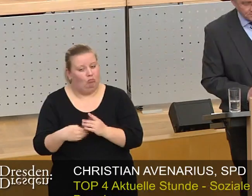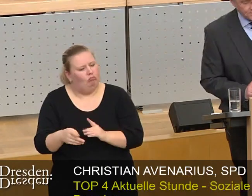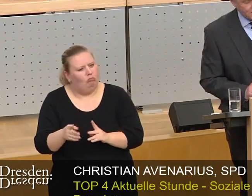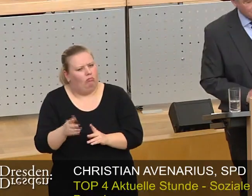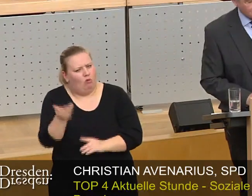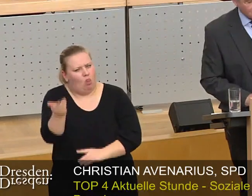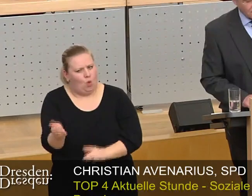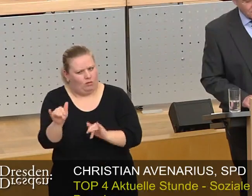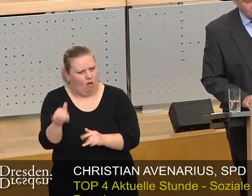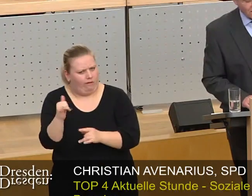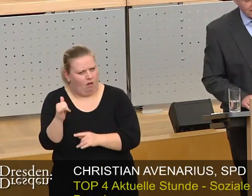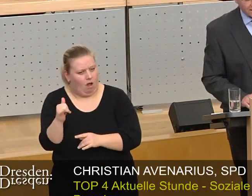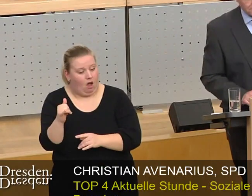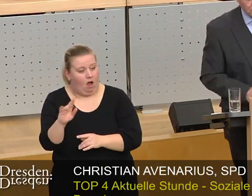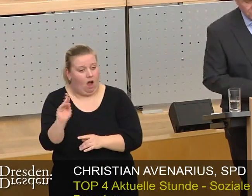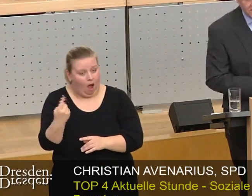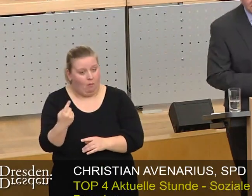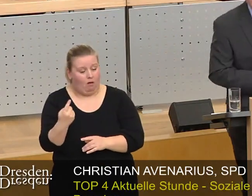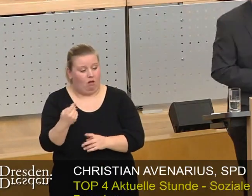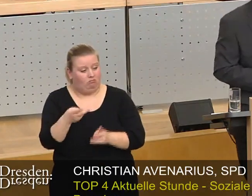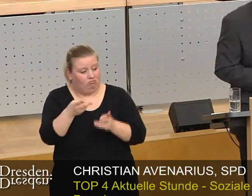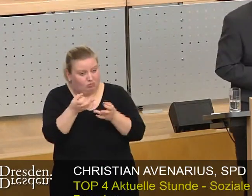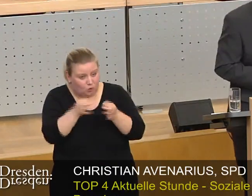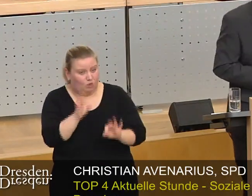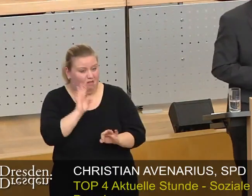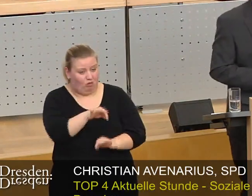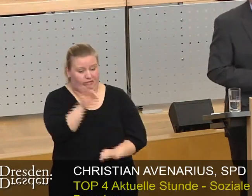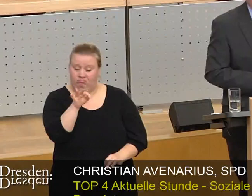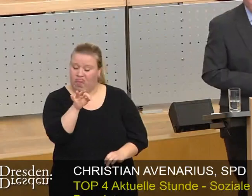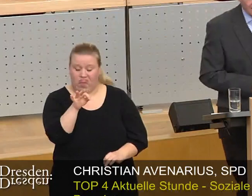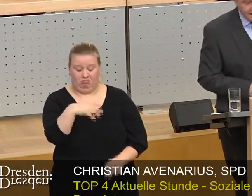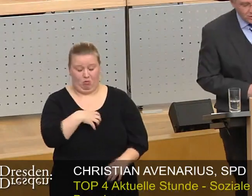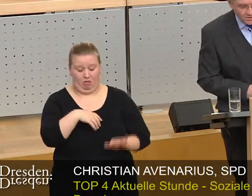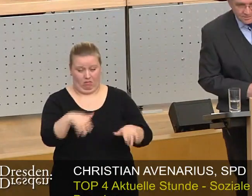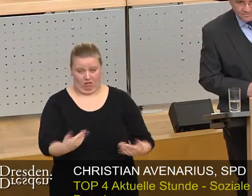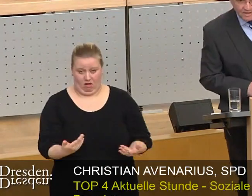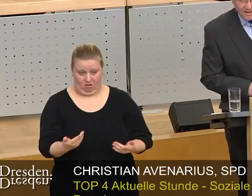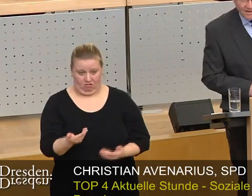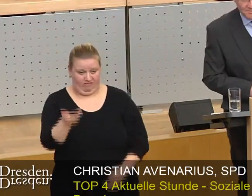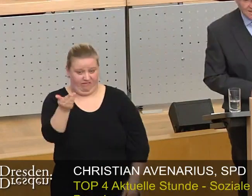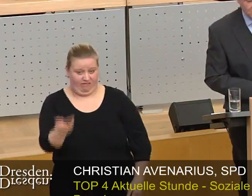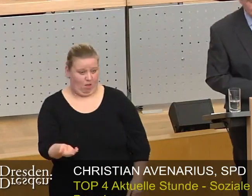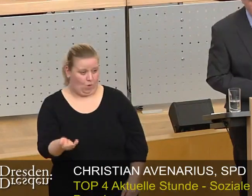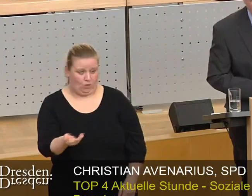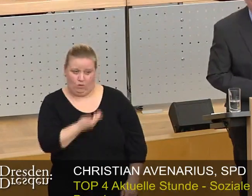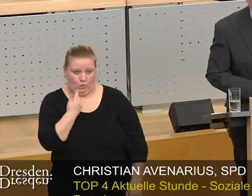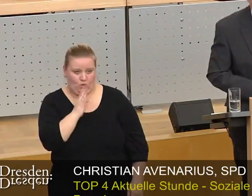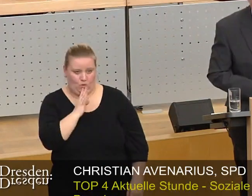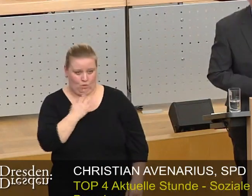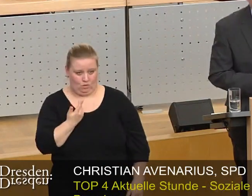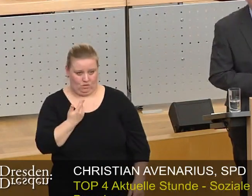Einkommen noch eine ihren Bedürfnissen entsprechende Wohnung zu finden. Ihr Einkommen gibt inzwischen